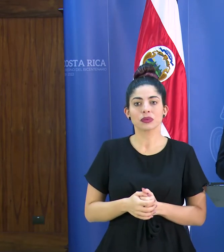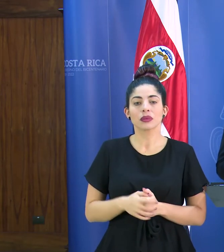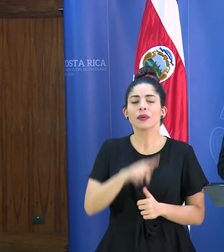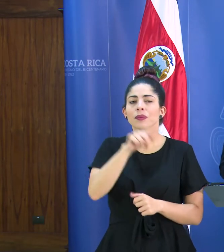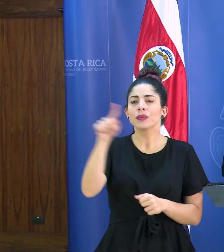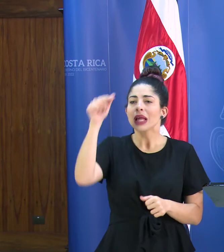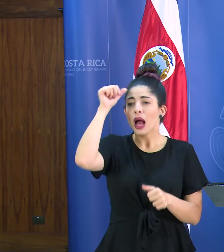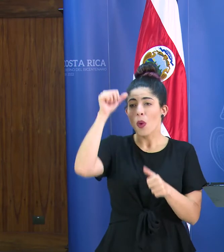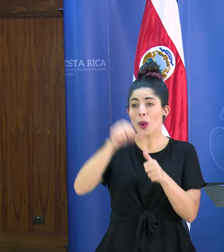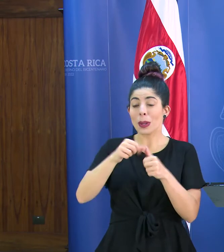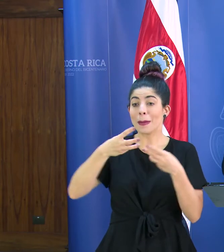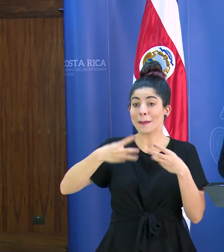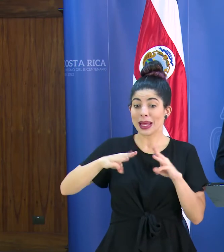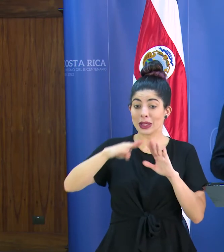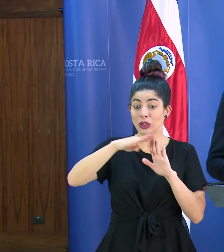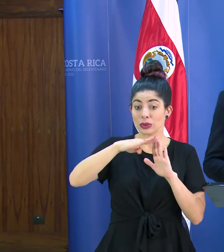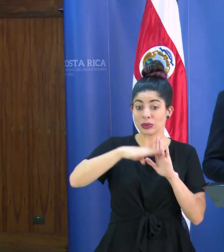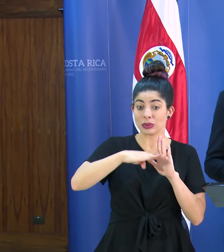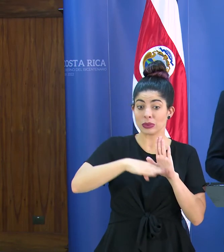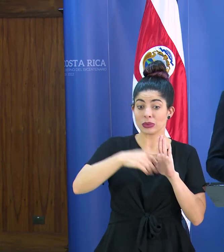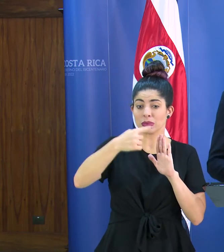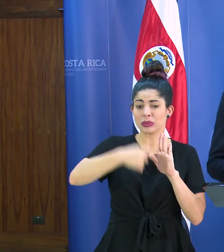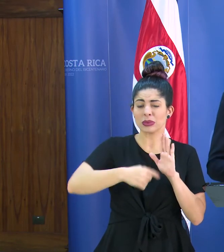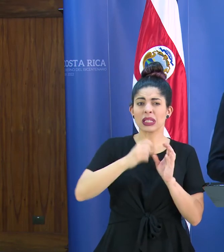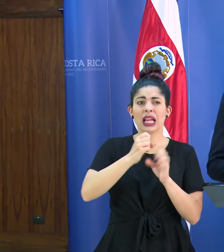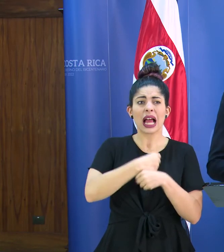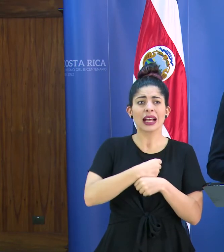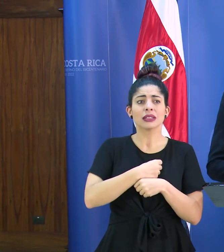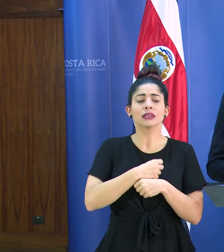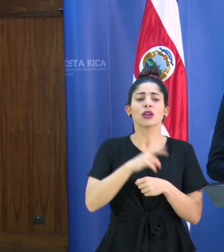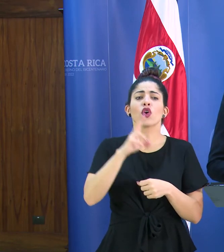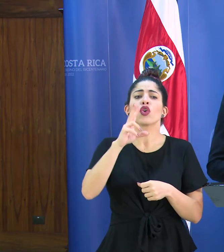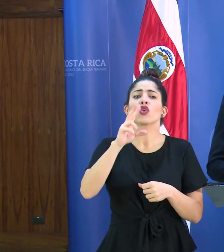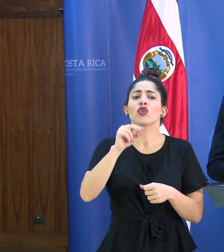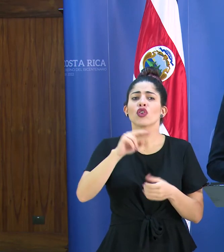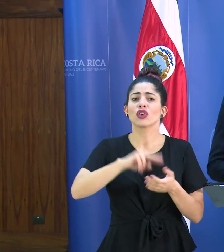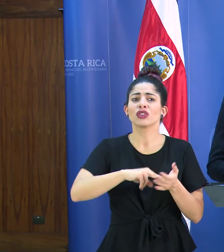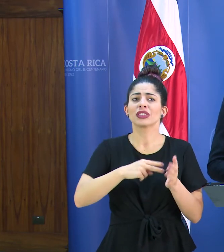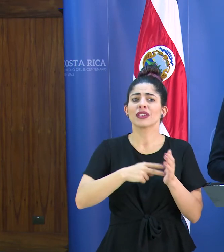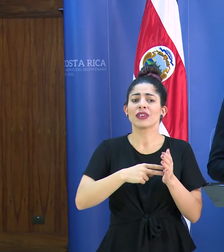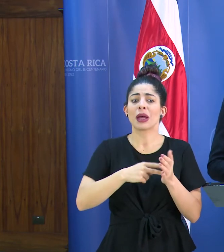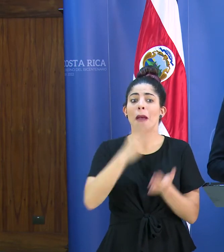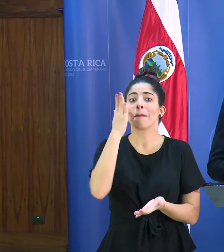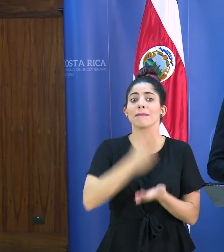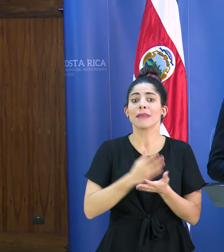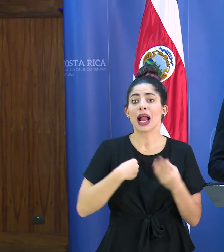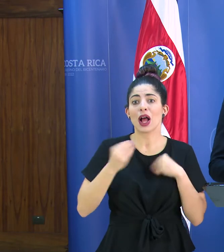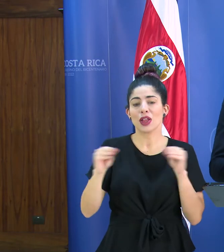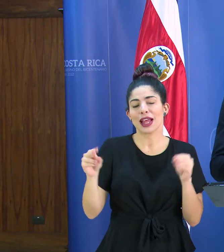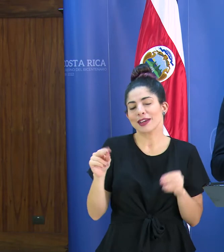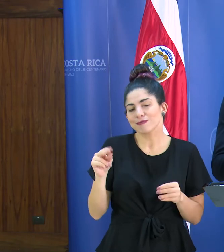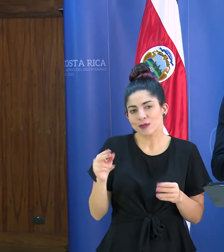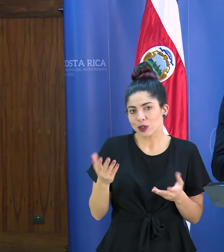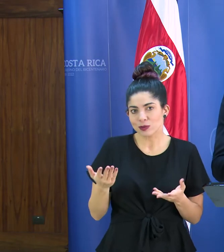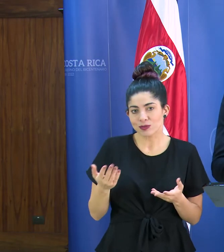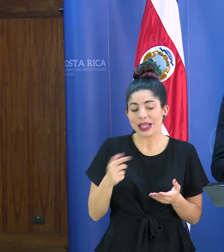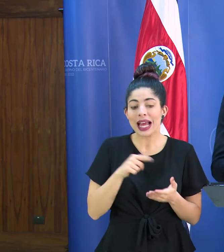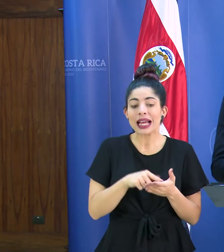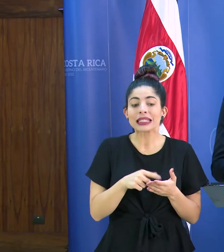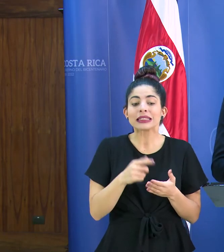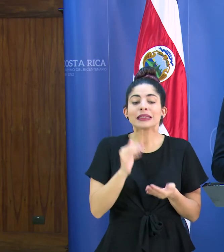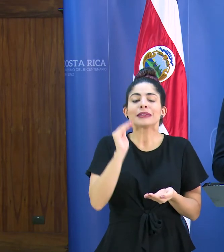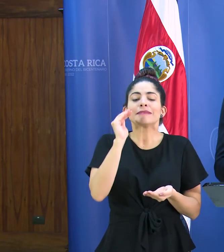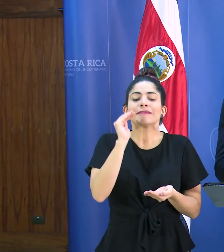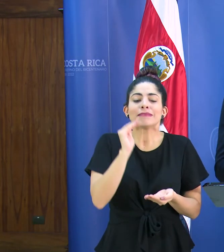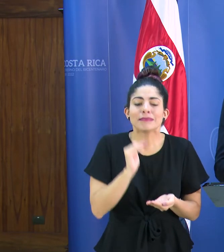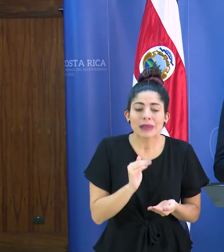recordemos que estas medidas que se están tomando no van a impedir del todo la transmisión lo que vamos a hacer es impedir una